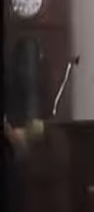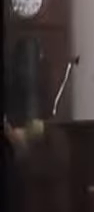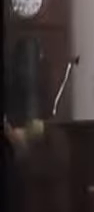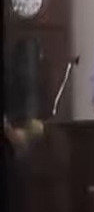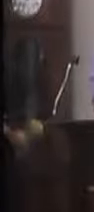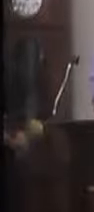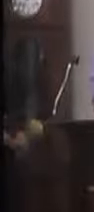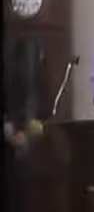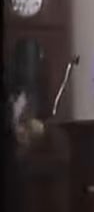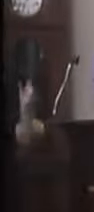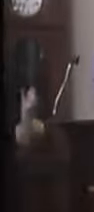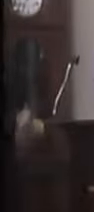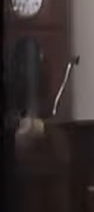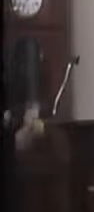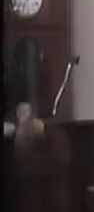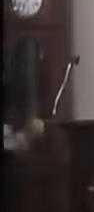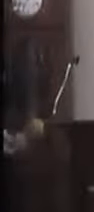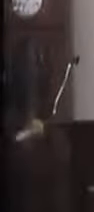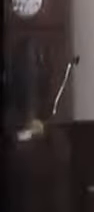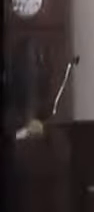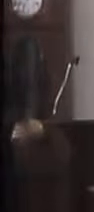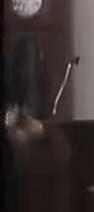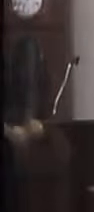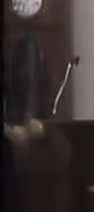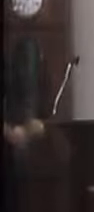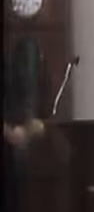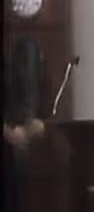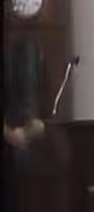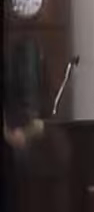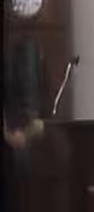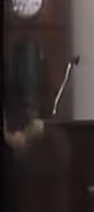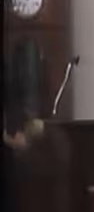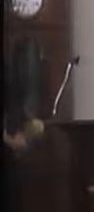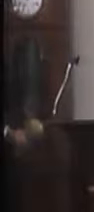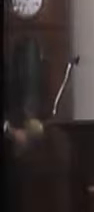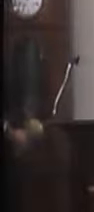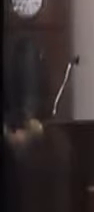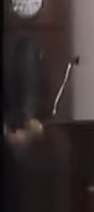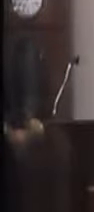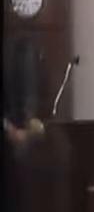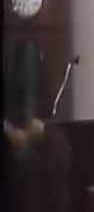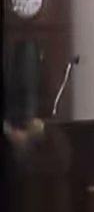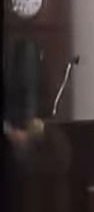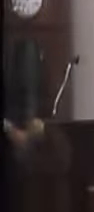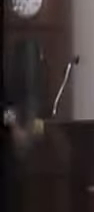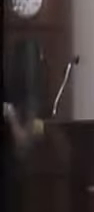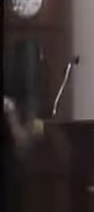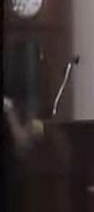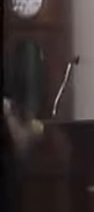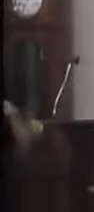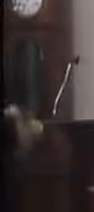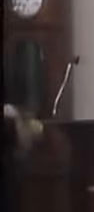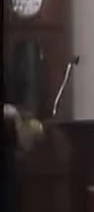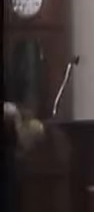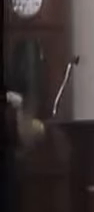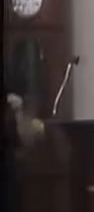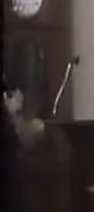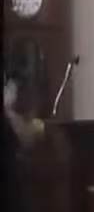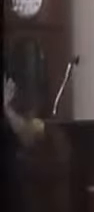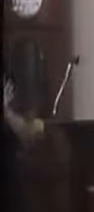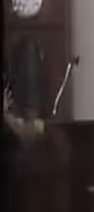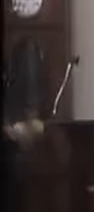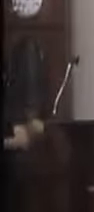treinamento Individual Com cada secretário Agora em grupo Para que os secretários Possam entregar Os seus serviços E possam prestar